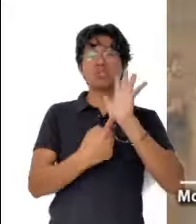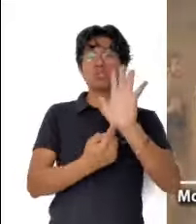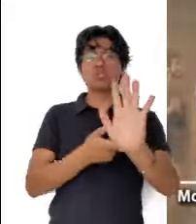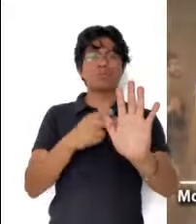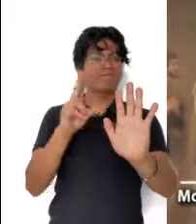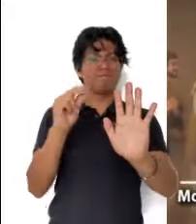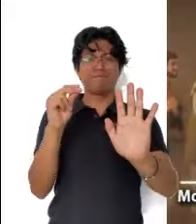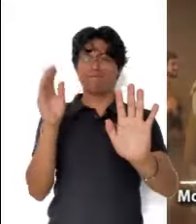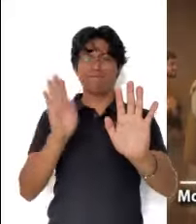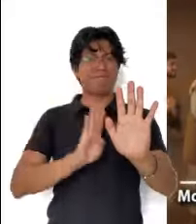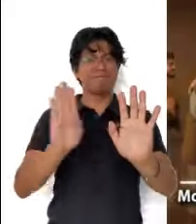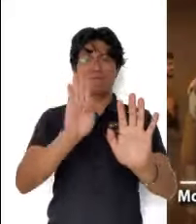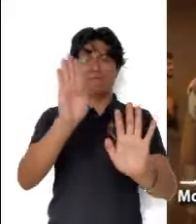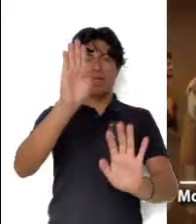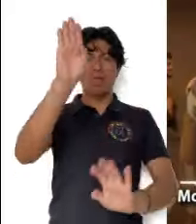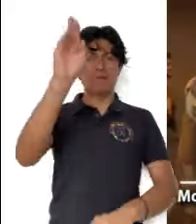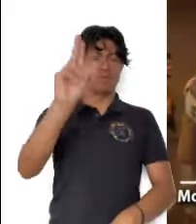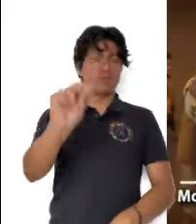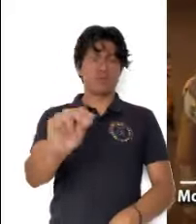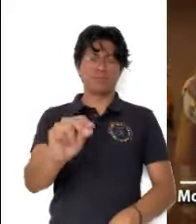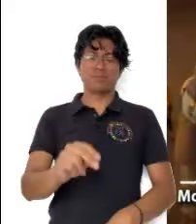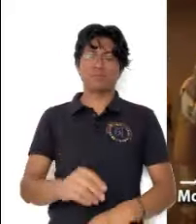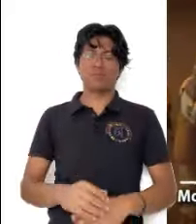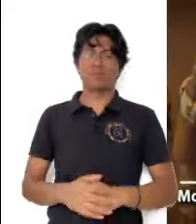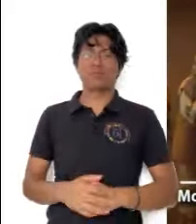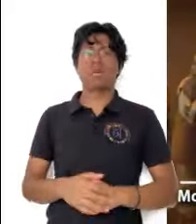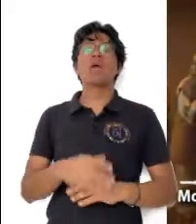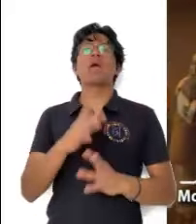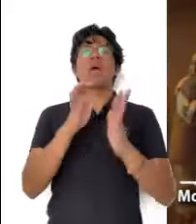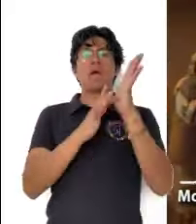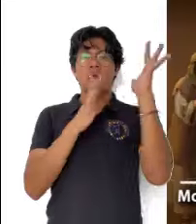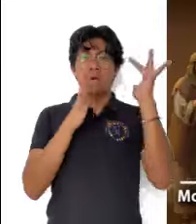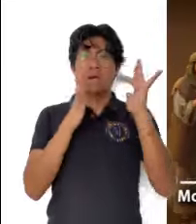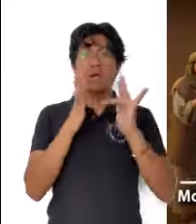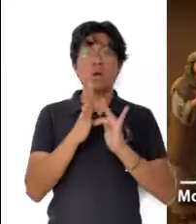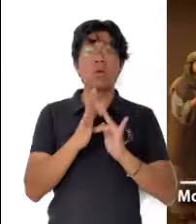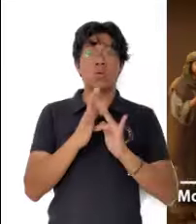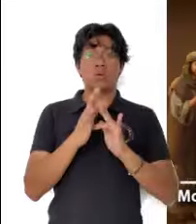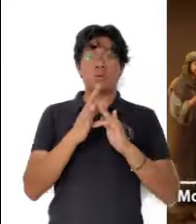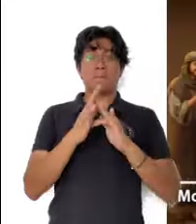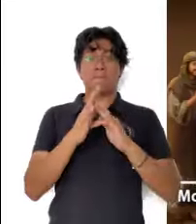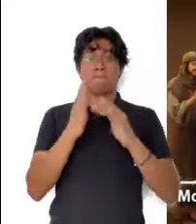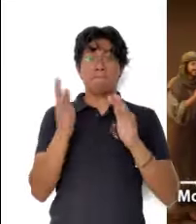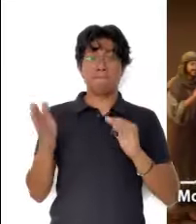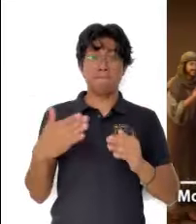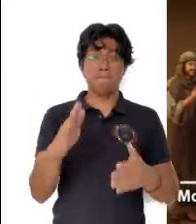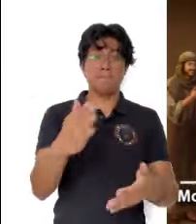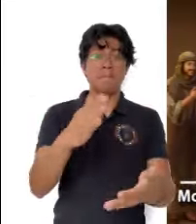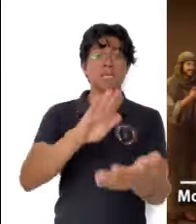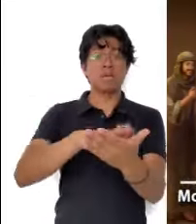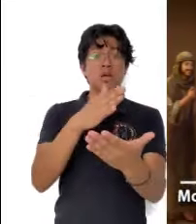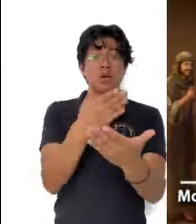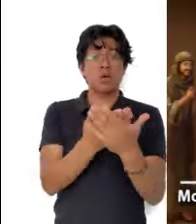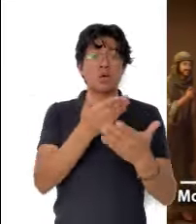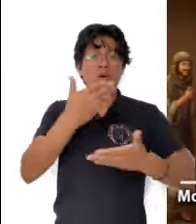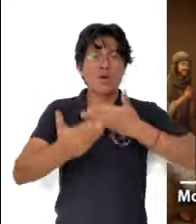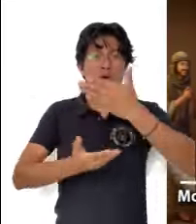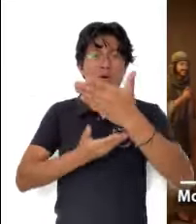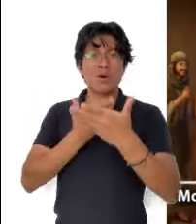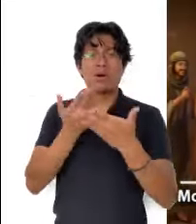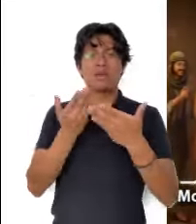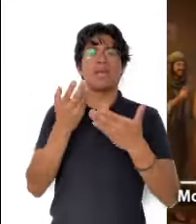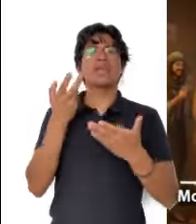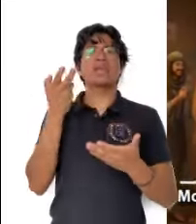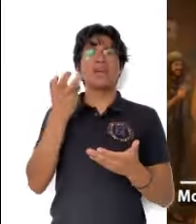para demostrarles que no es ningún fantasma. Si Cristo comparte el trozo de pescado